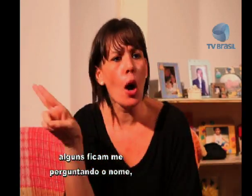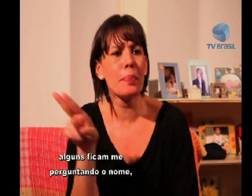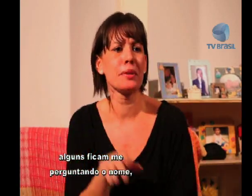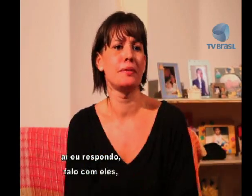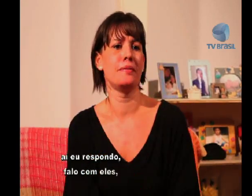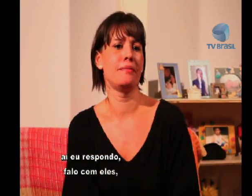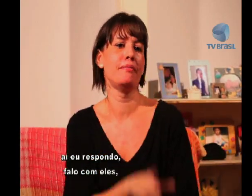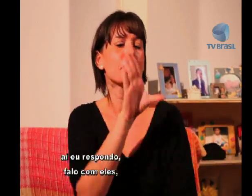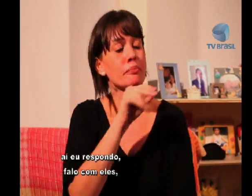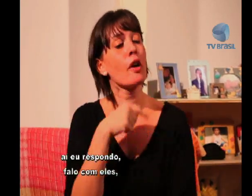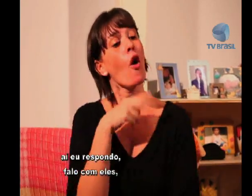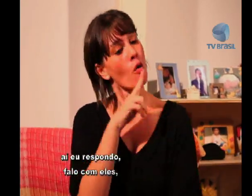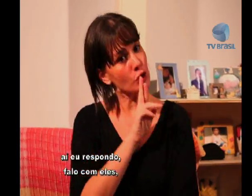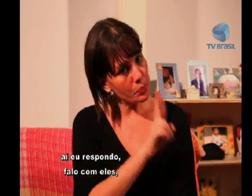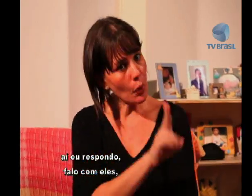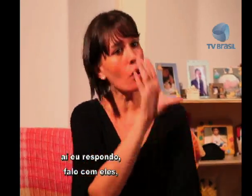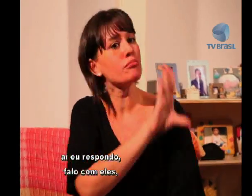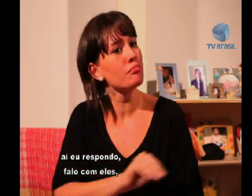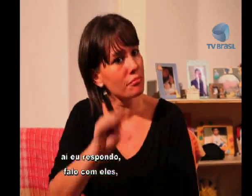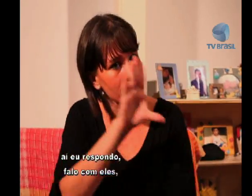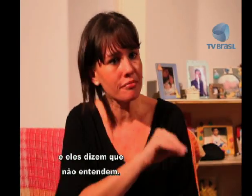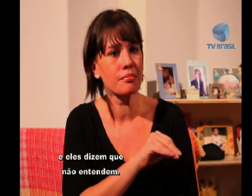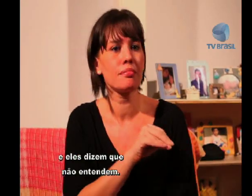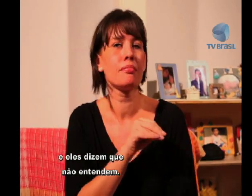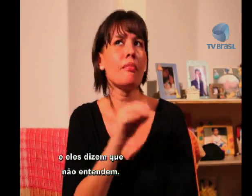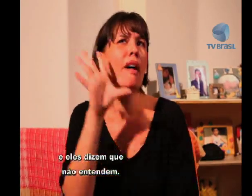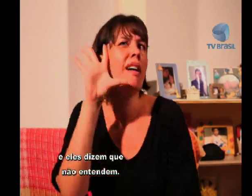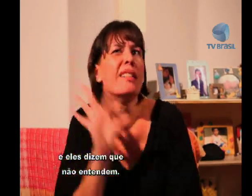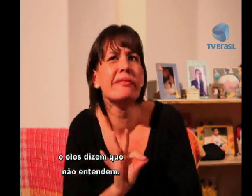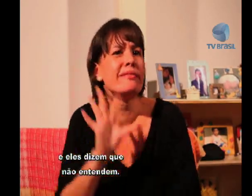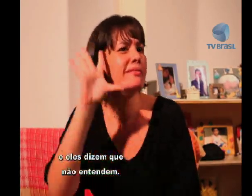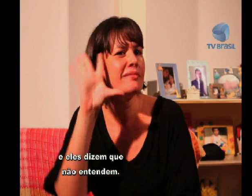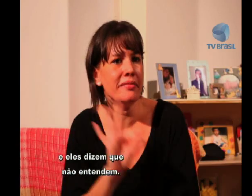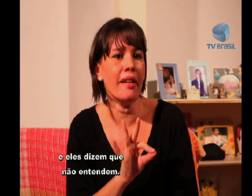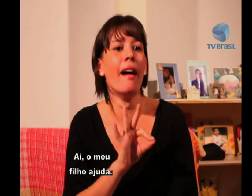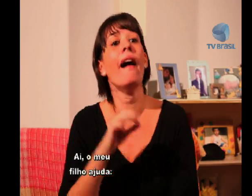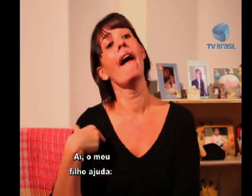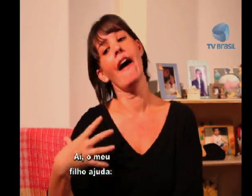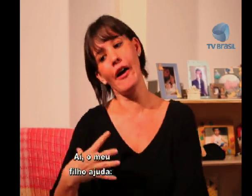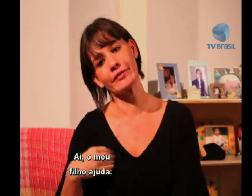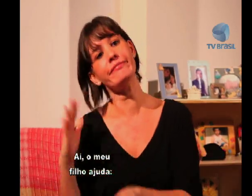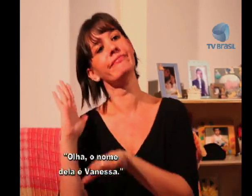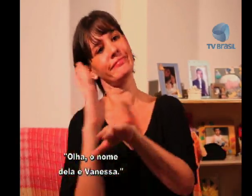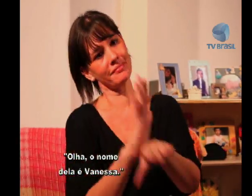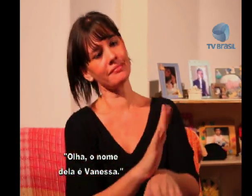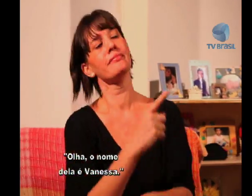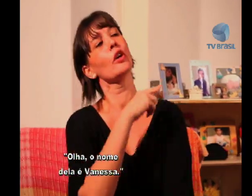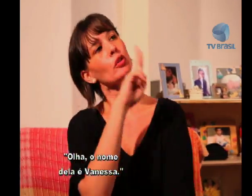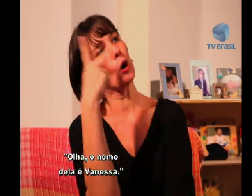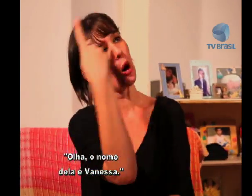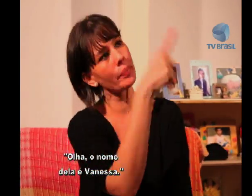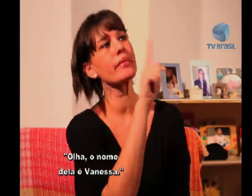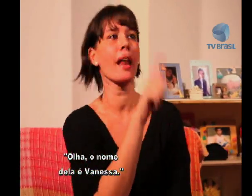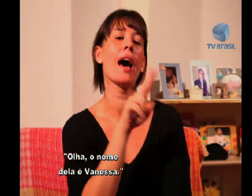o nome, aí eu vou e respondo, falo com eles, aí eles dizem que não entendem, que não entendem, o meu filho ajuda. Ele olha, o nome dela é Vanessa.